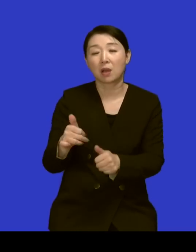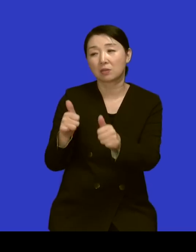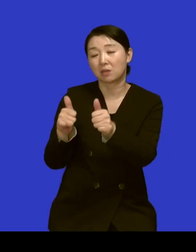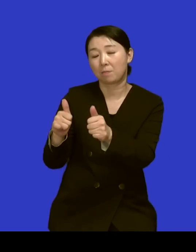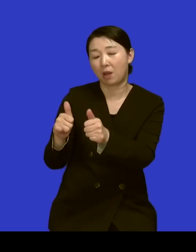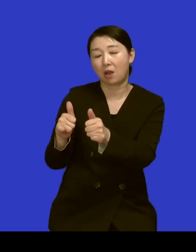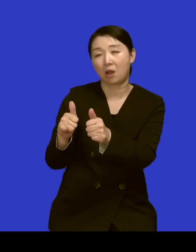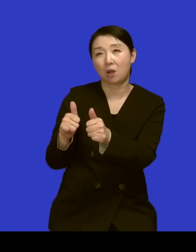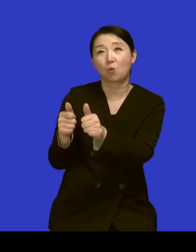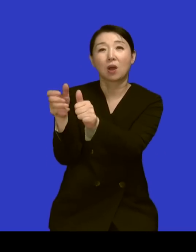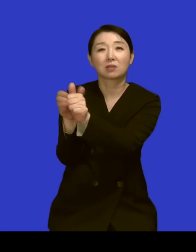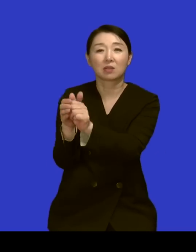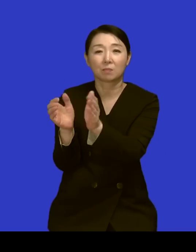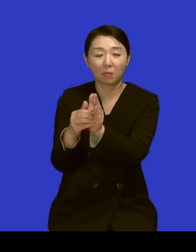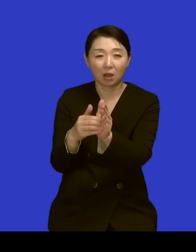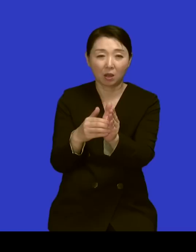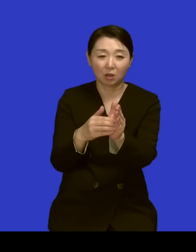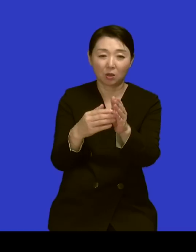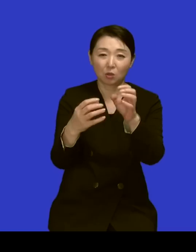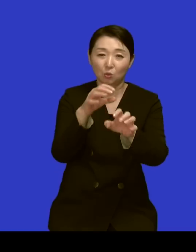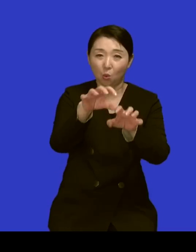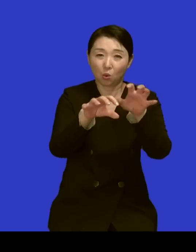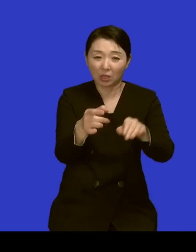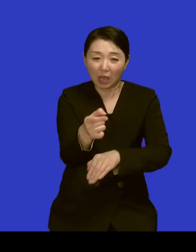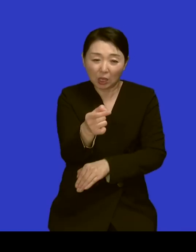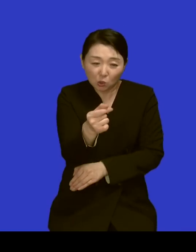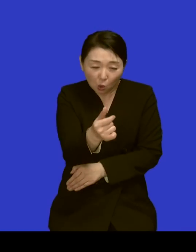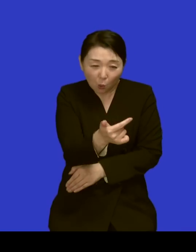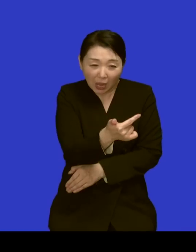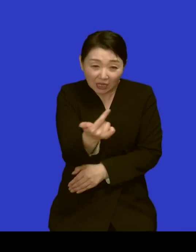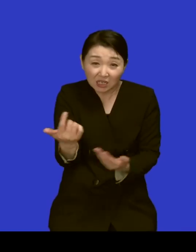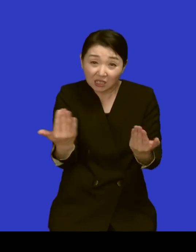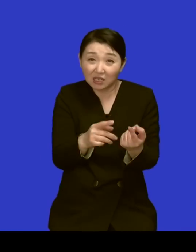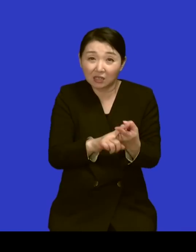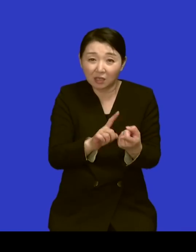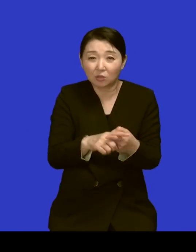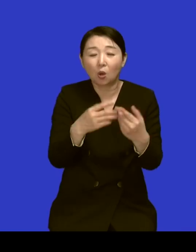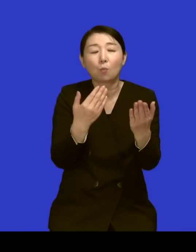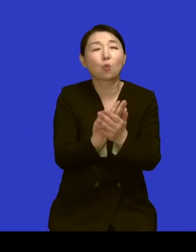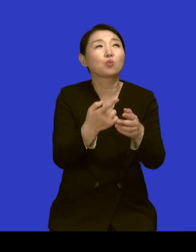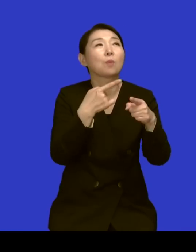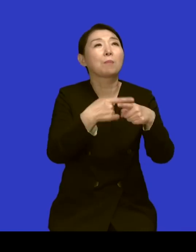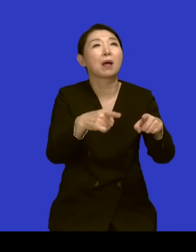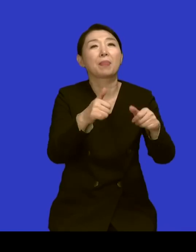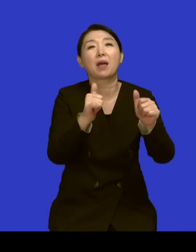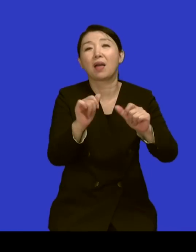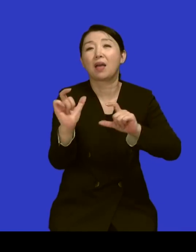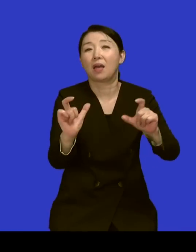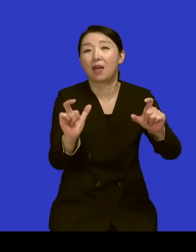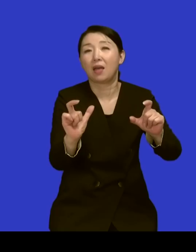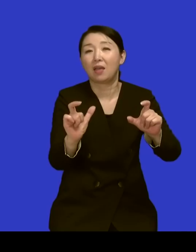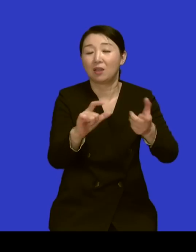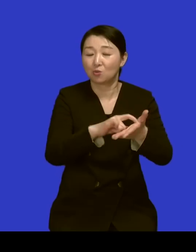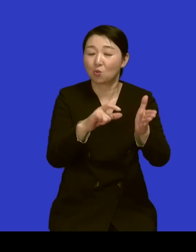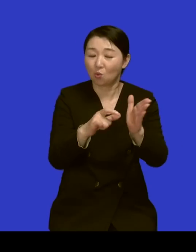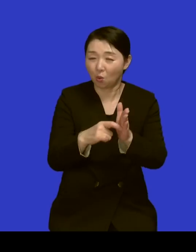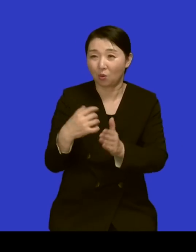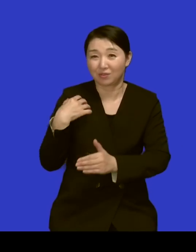모든 동네에 그런 대소사에 그 판가름 할 정도로 이게 위치가 크셨어요 네 그게